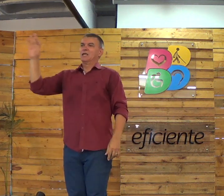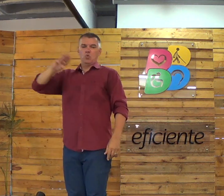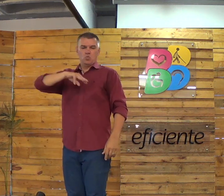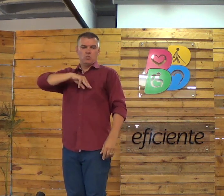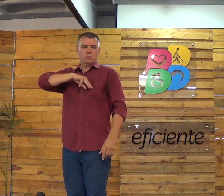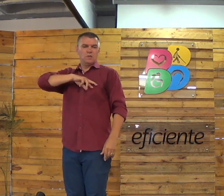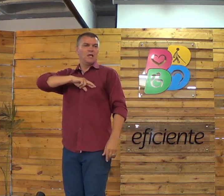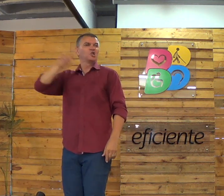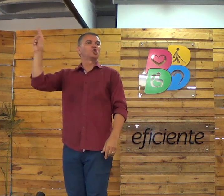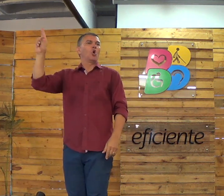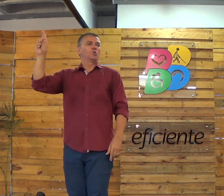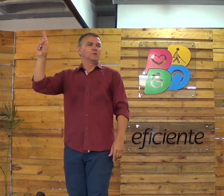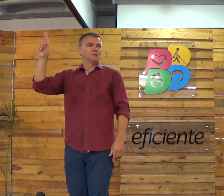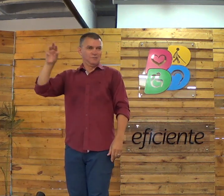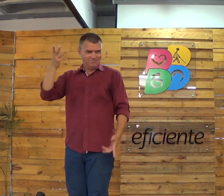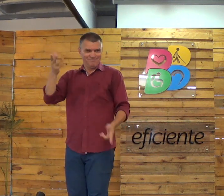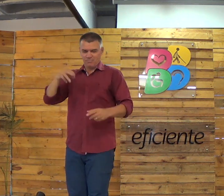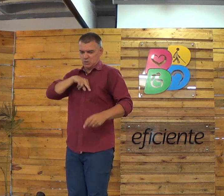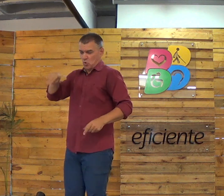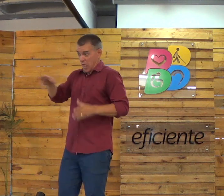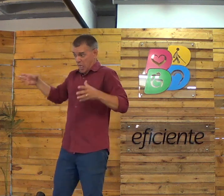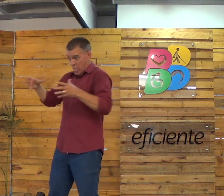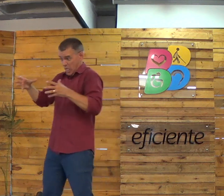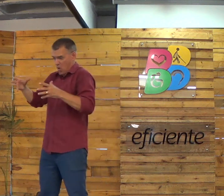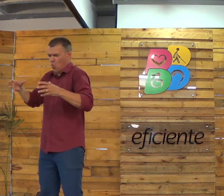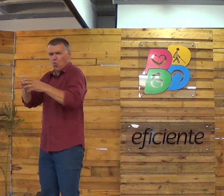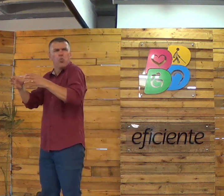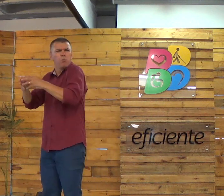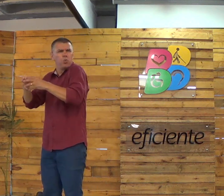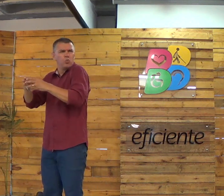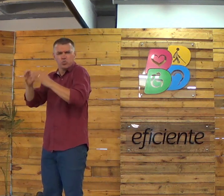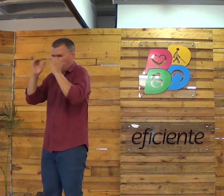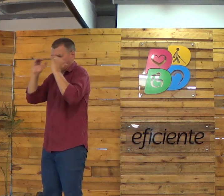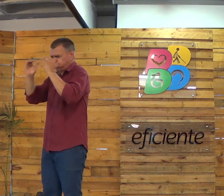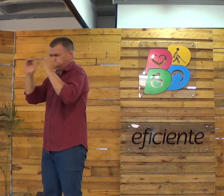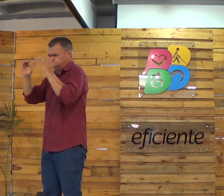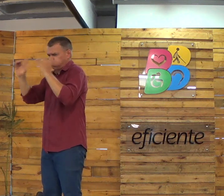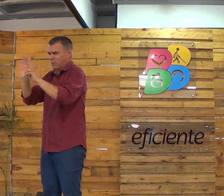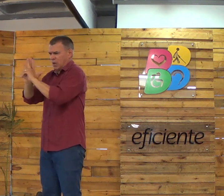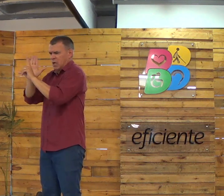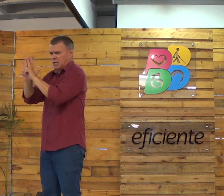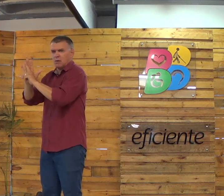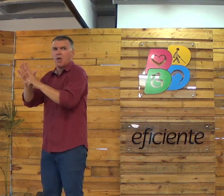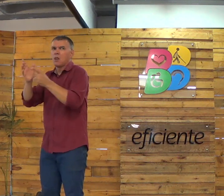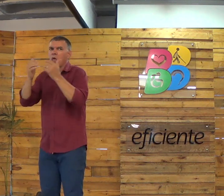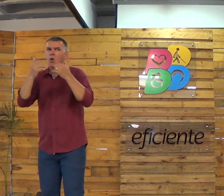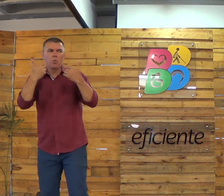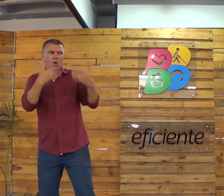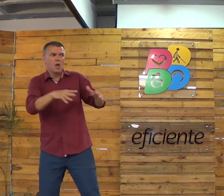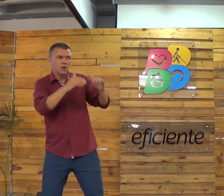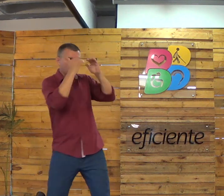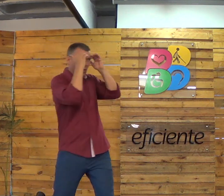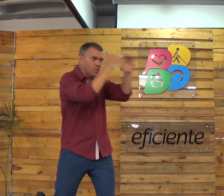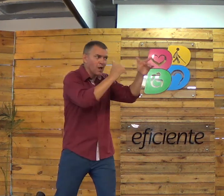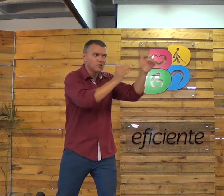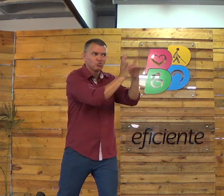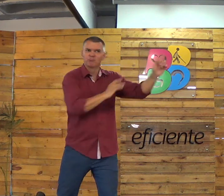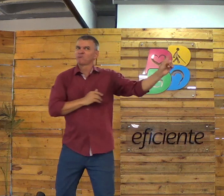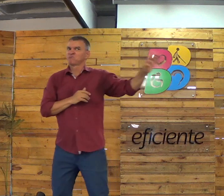Miconemos. Ele era uma pessoa religiosa, era um fariseu. Ele era um grupo dos fariseus, né? Que estudava, conhecia as leis,